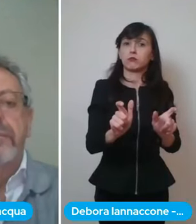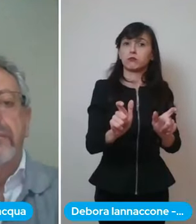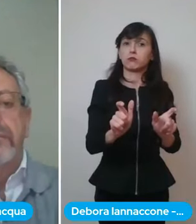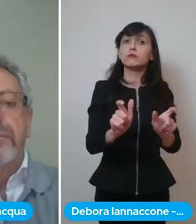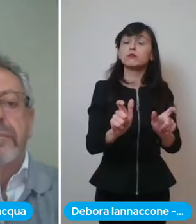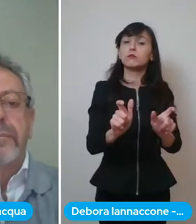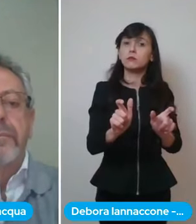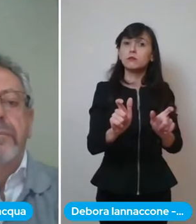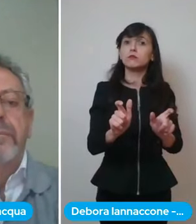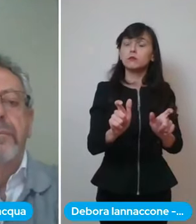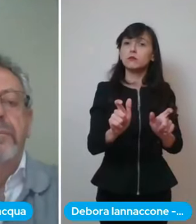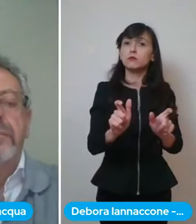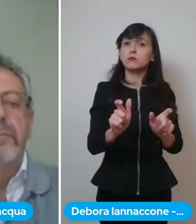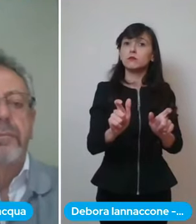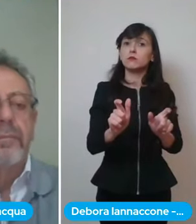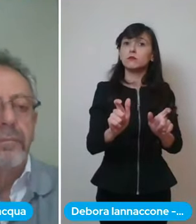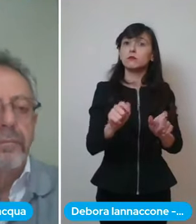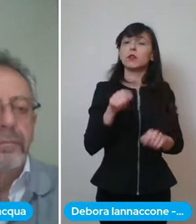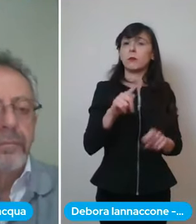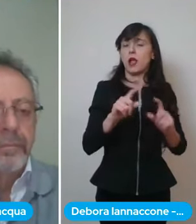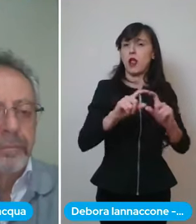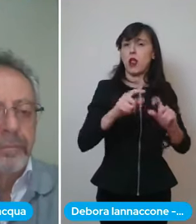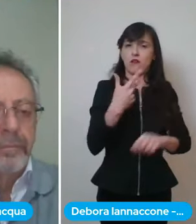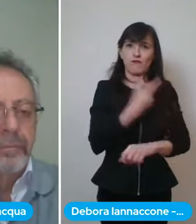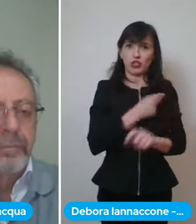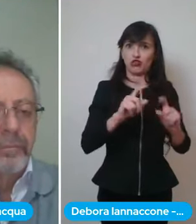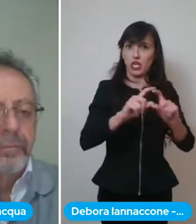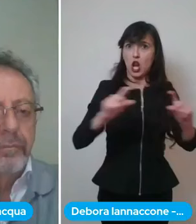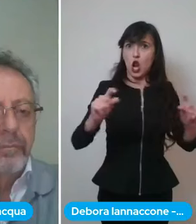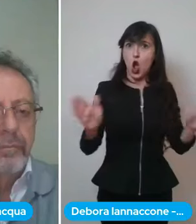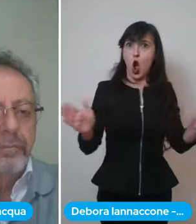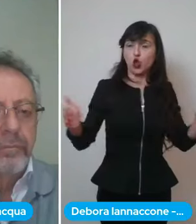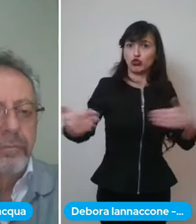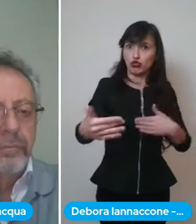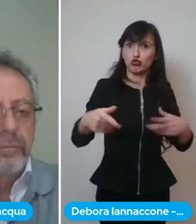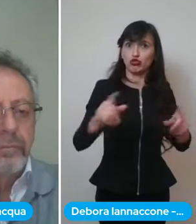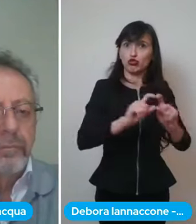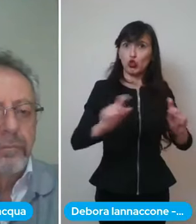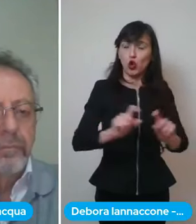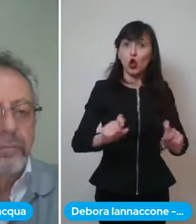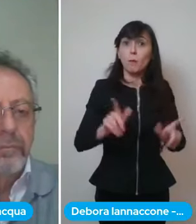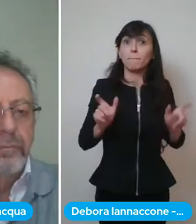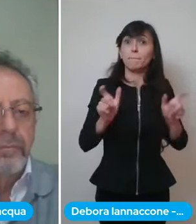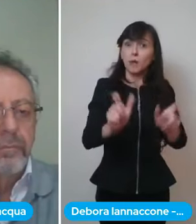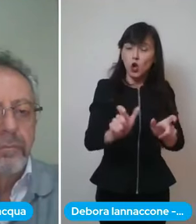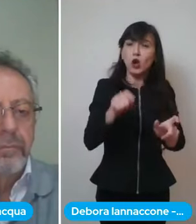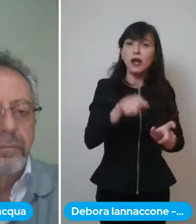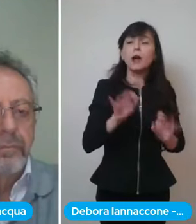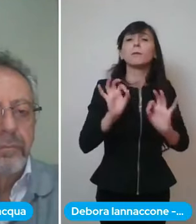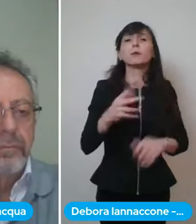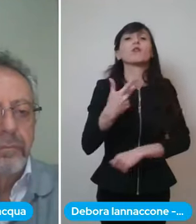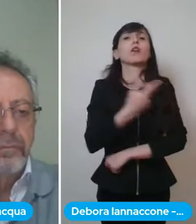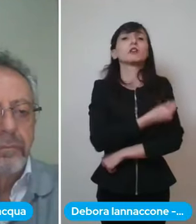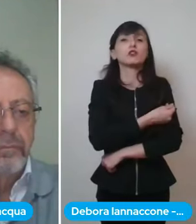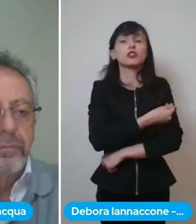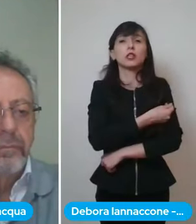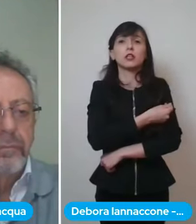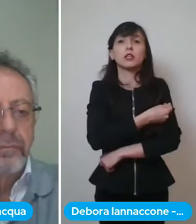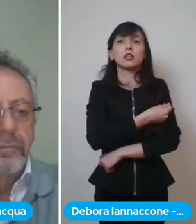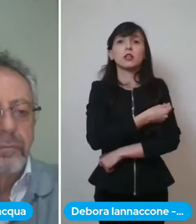vaccini che eh in pratica sono quelli che eh sono stati somministrati a queste persone che